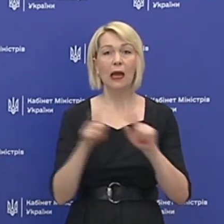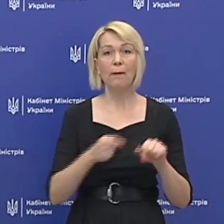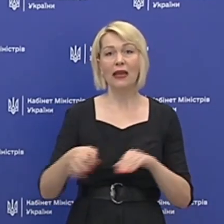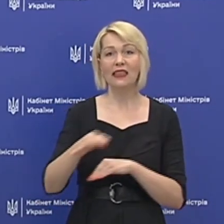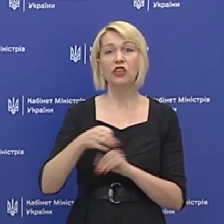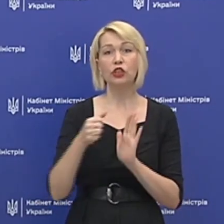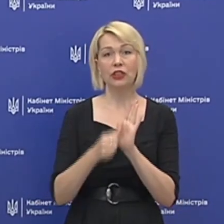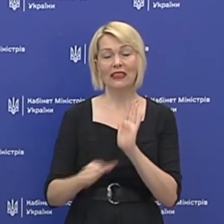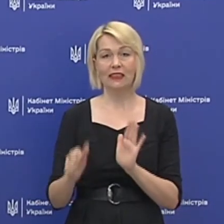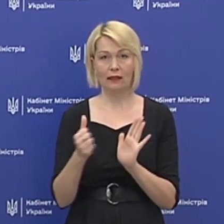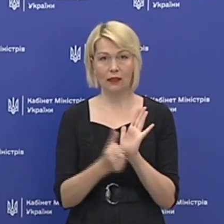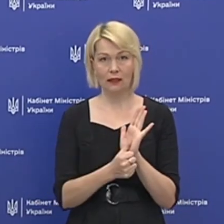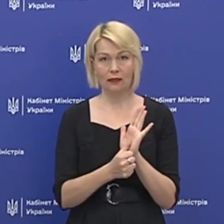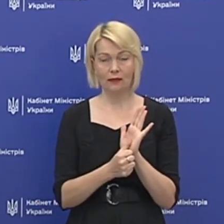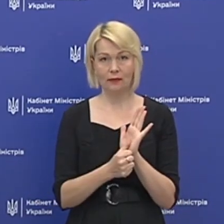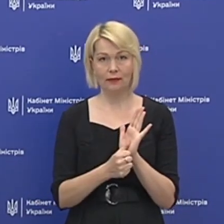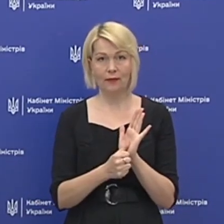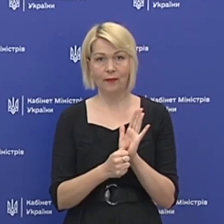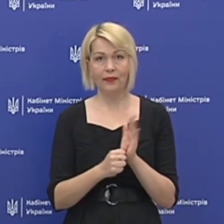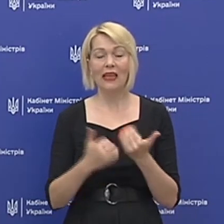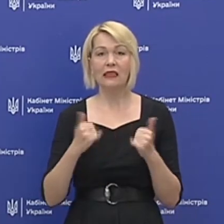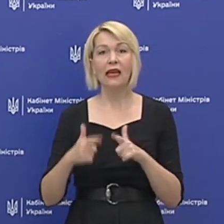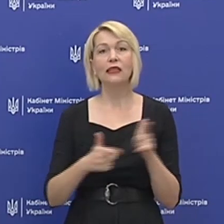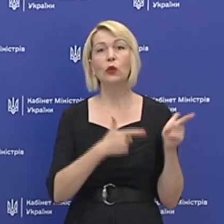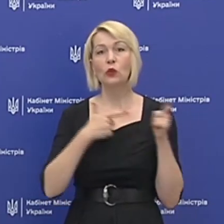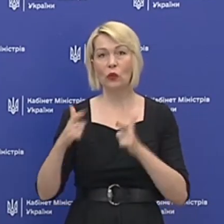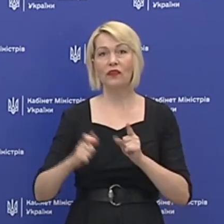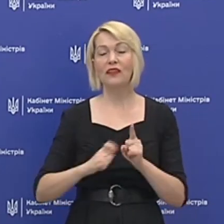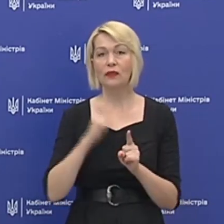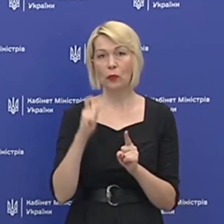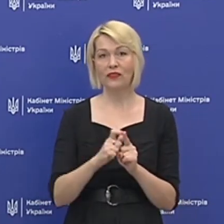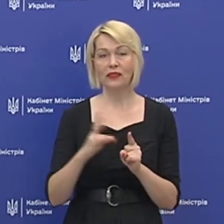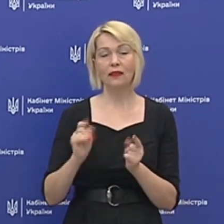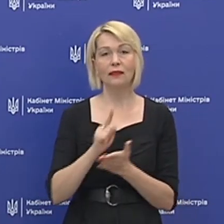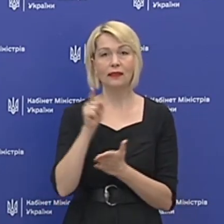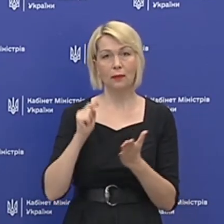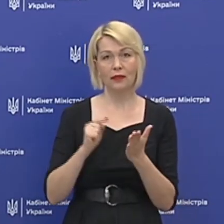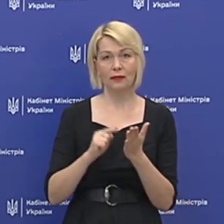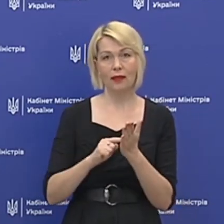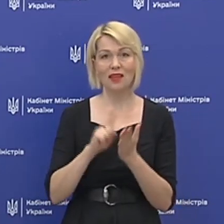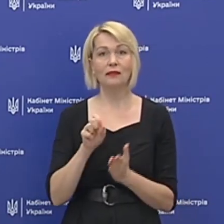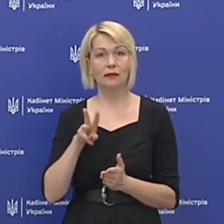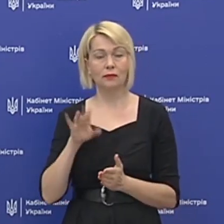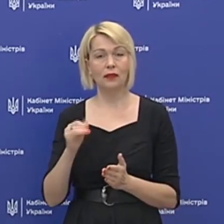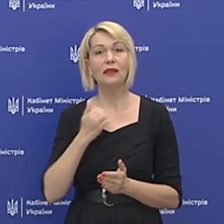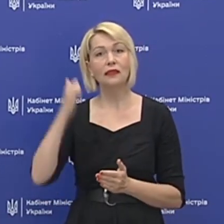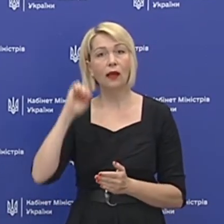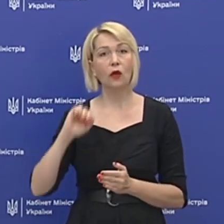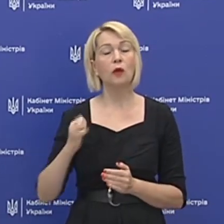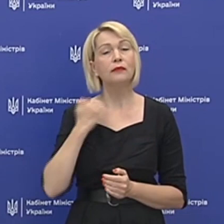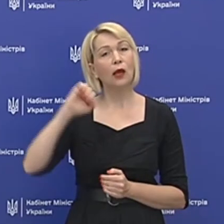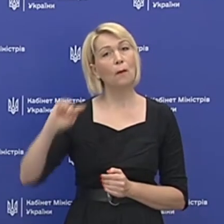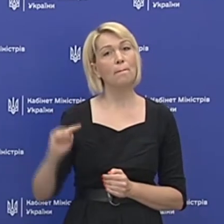області 66. Зараз готовий відповісти на запитання змін. Дякуємо. Отже,